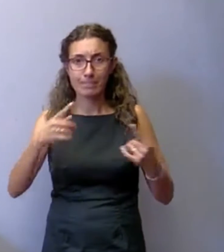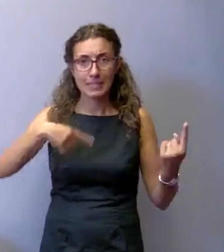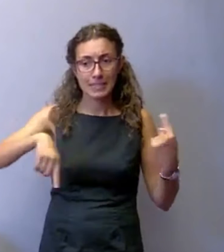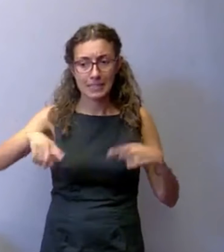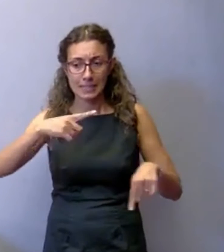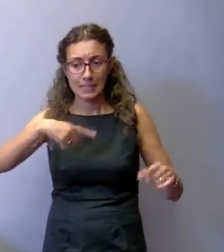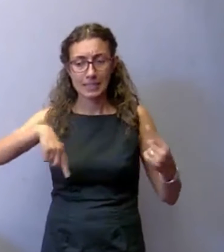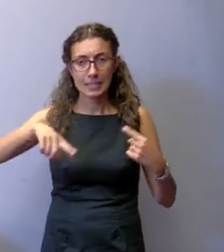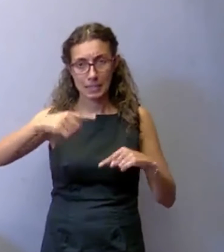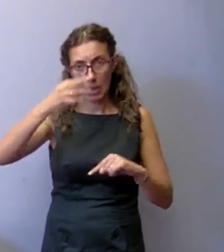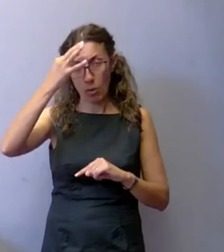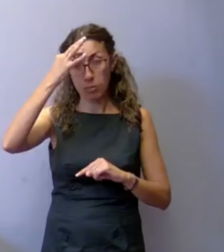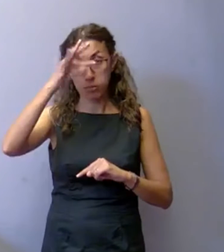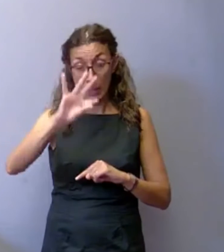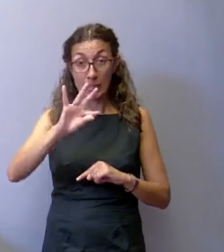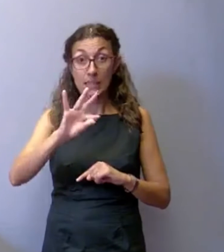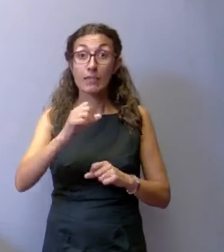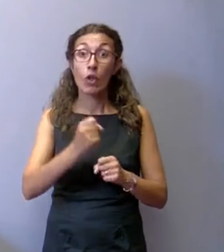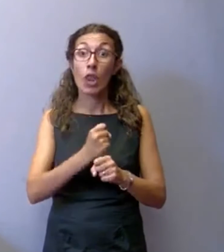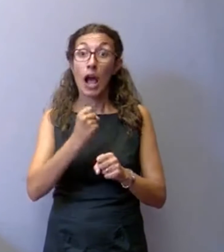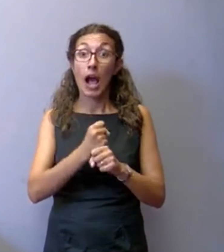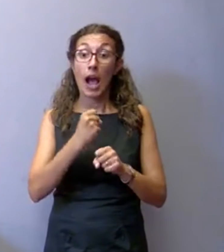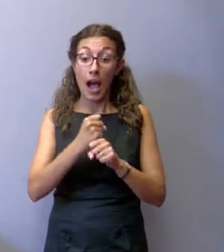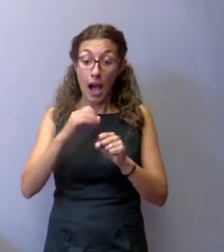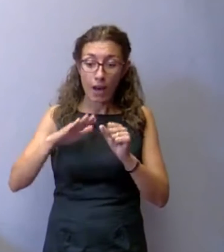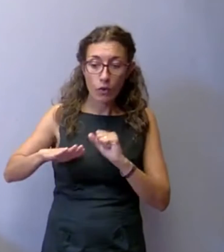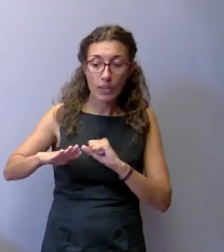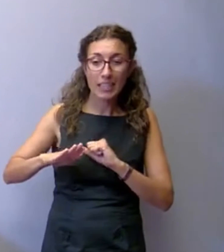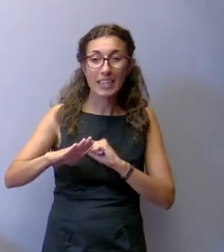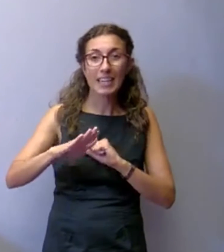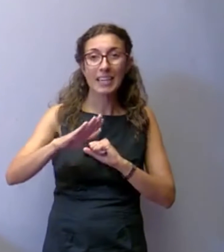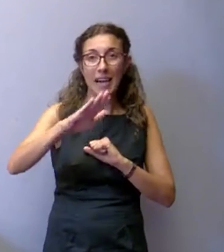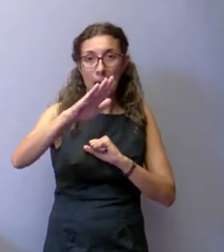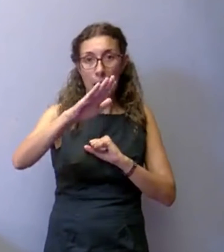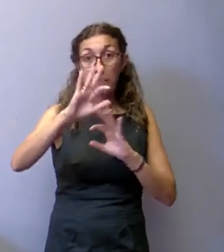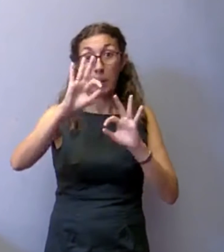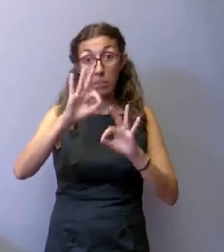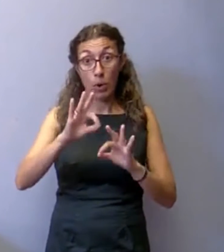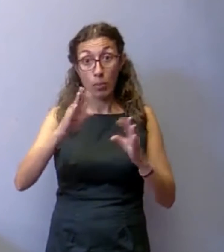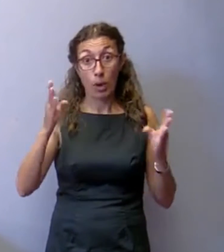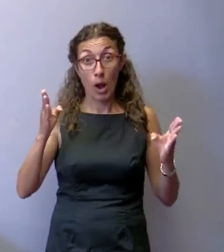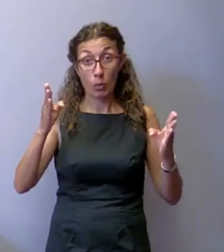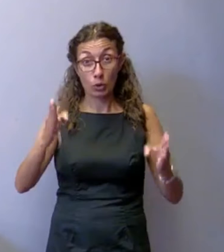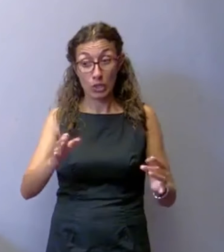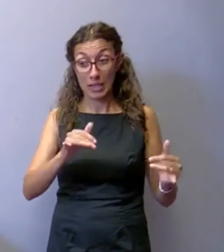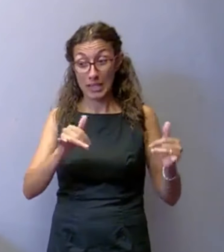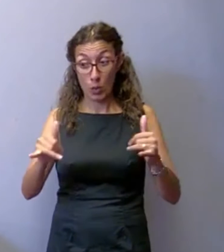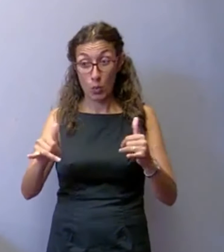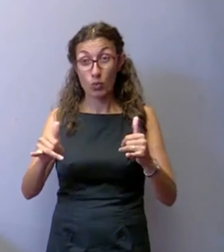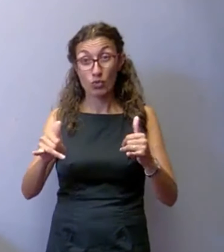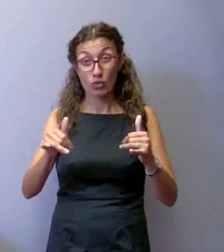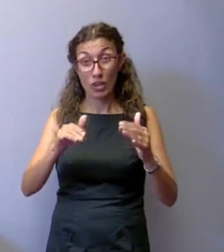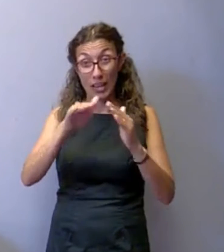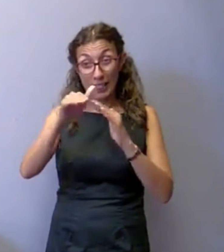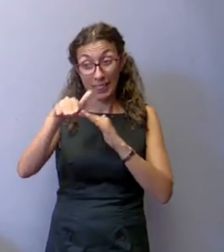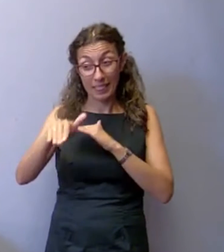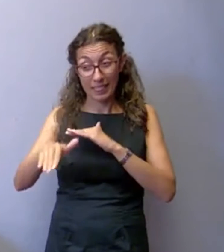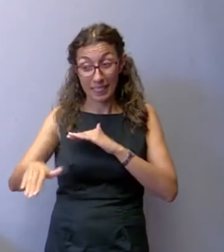e le pili di sostegno della rampa provvisore del futuro impalcato nell'area prossima all'uscita stradale che nella nuova configurazione di progetto